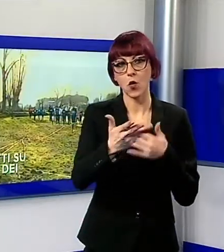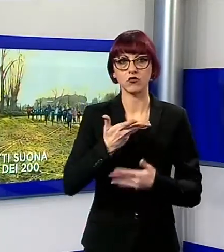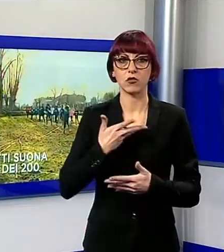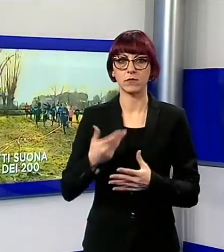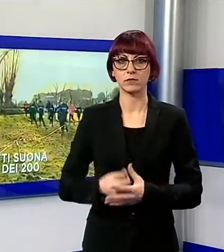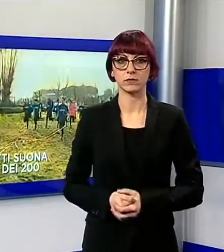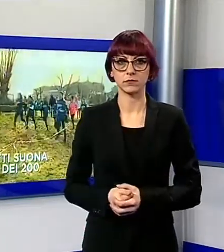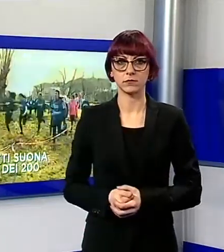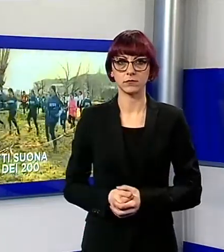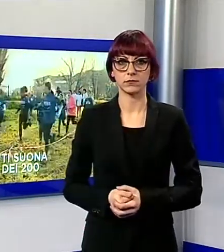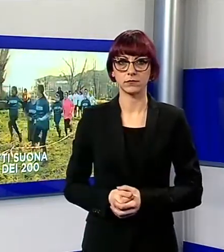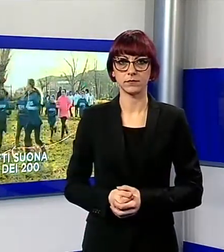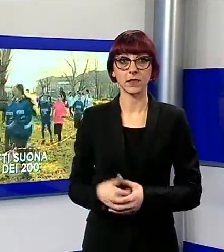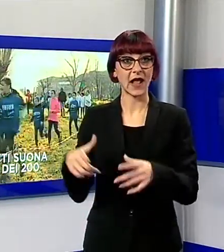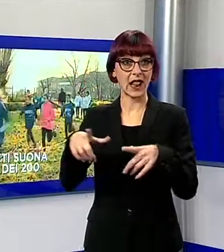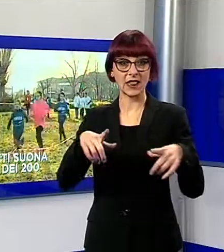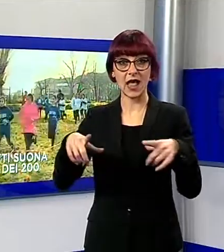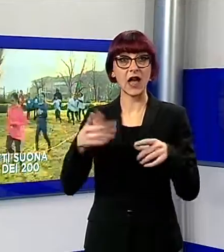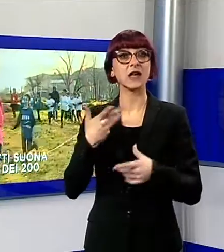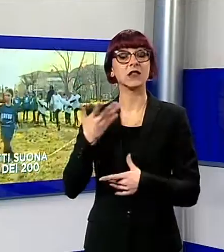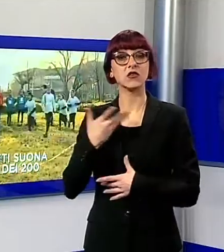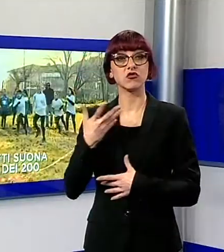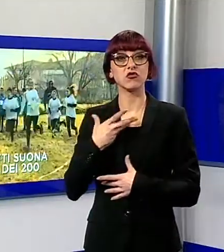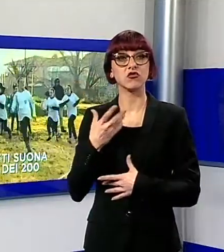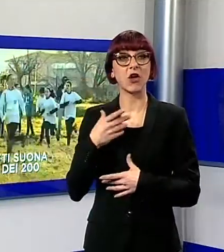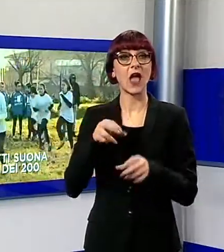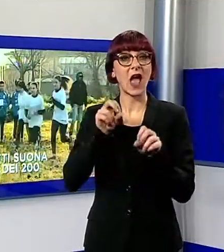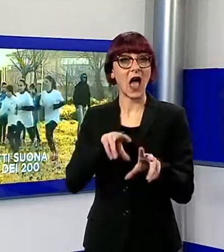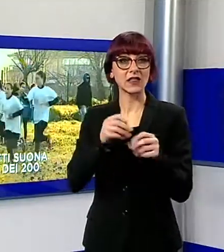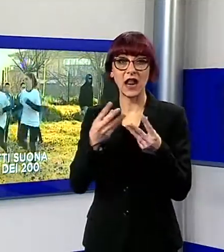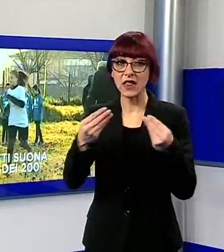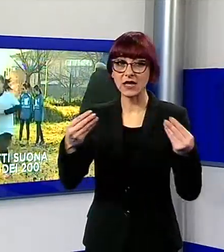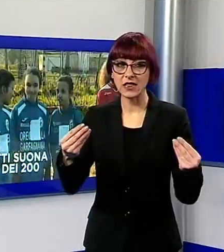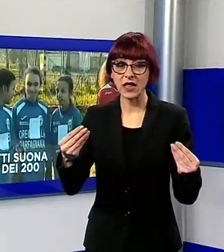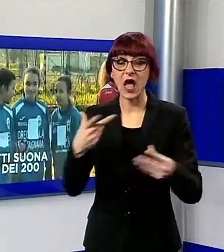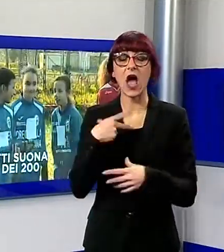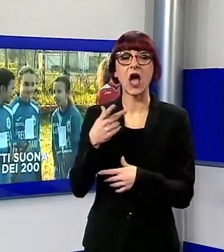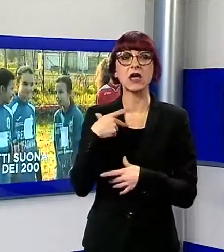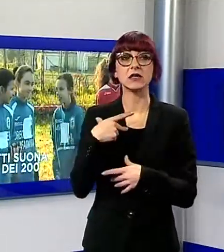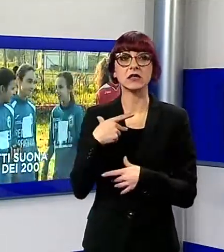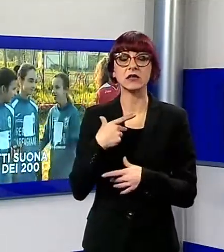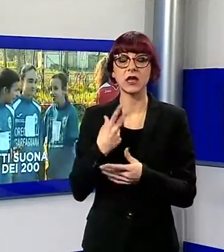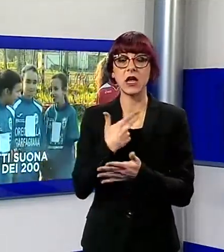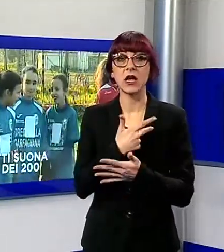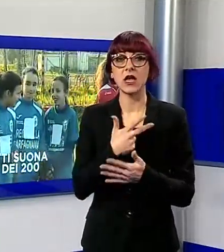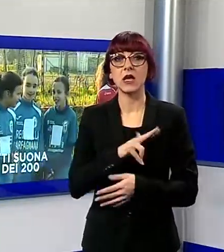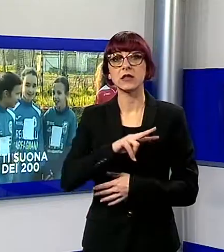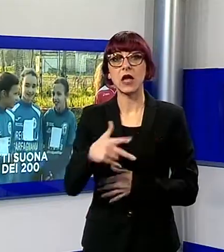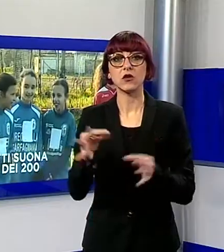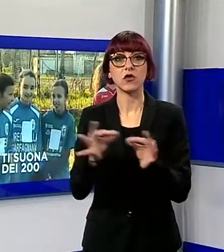A Laghetti suona la carica dei 200, tanti gli atleti tra giovani e giovanissimi che hanno preso parte alla terza edizione del Trofeo Invernale